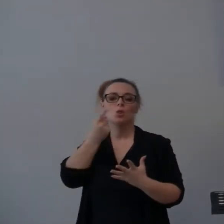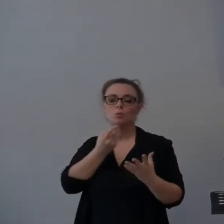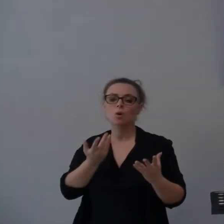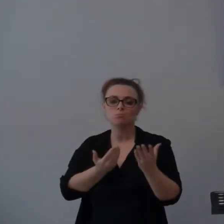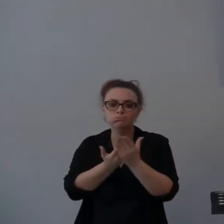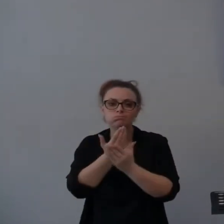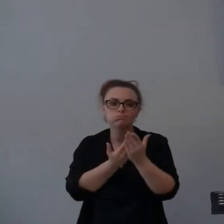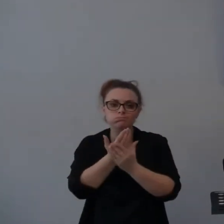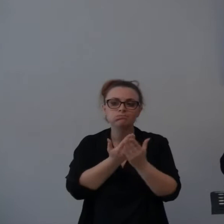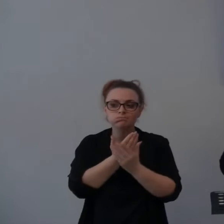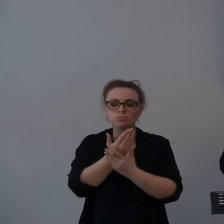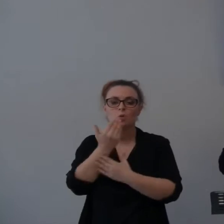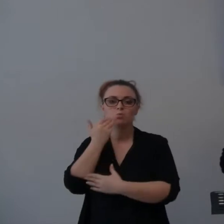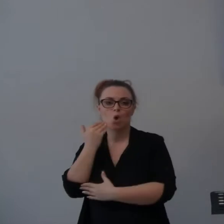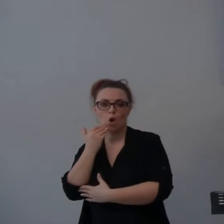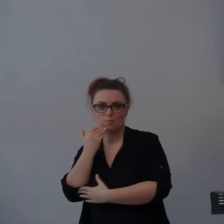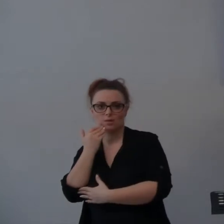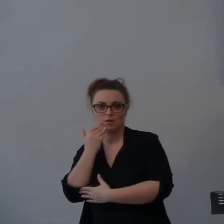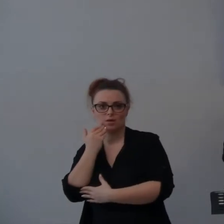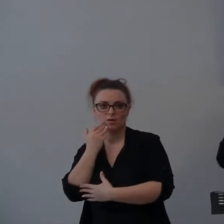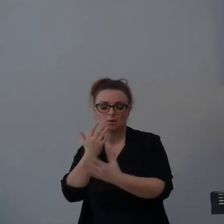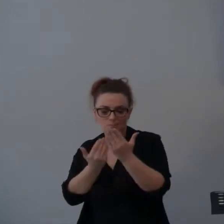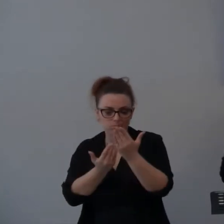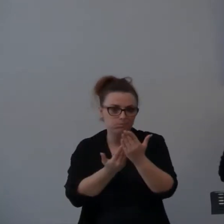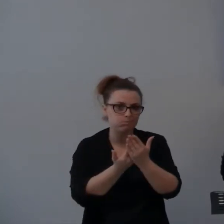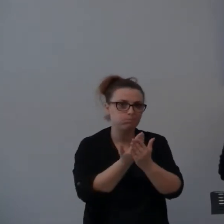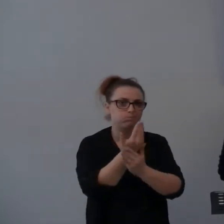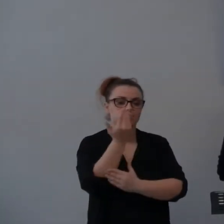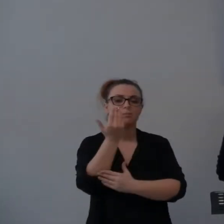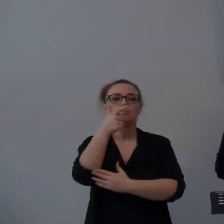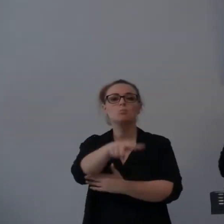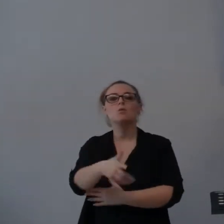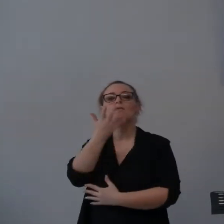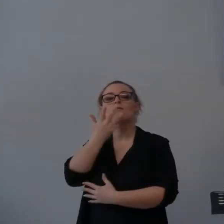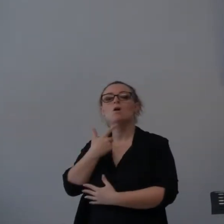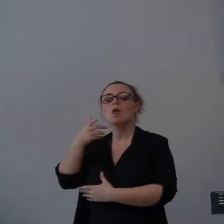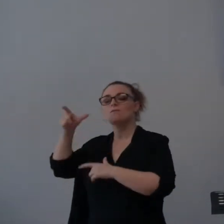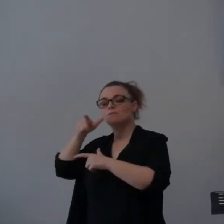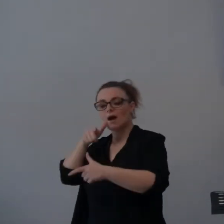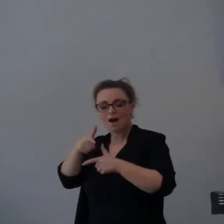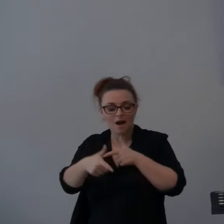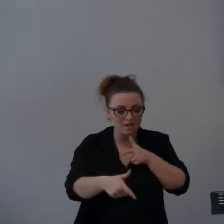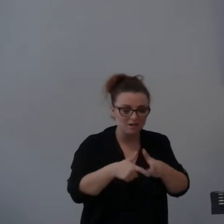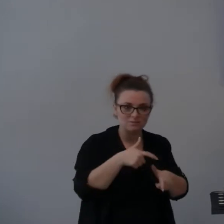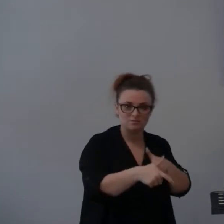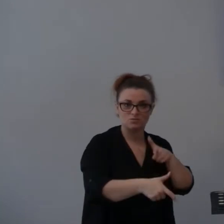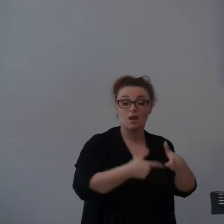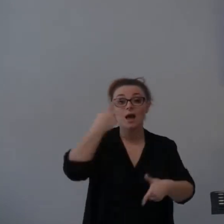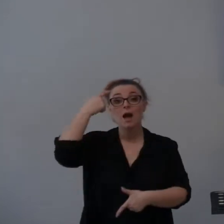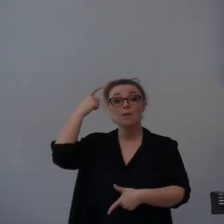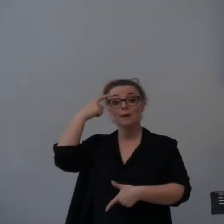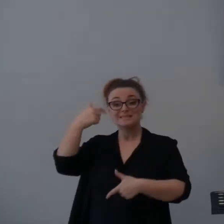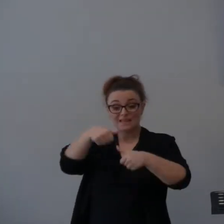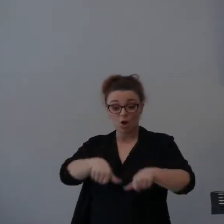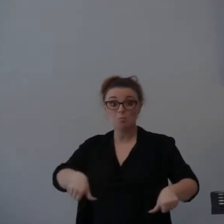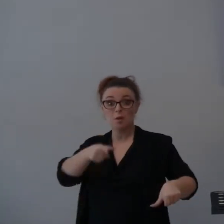che ha creato la terra e li ha fatti per avere qualcuno per cui relazionarsi. Quindi il suo pensiero di base, di avere qualcuno da